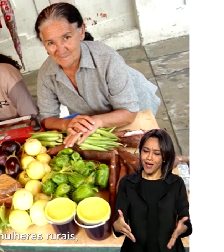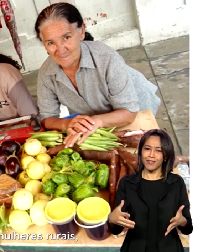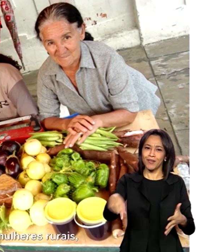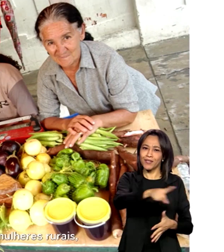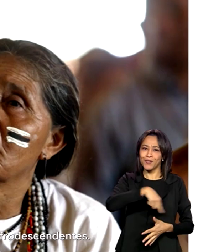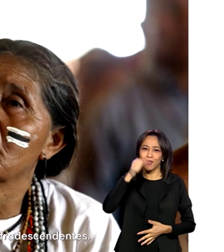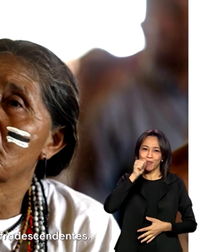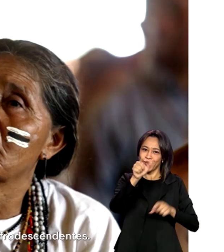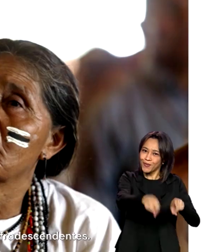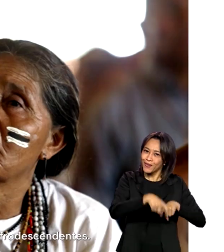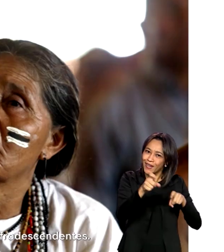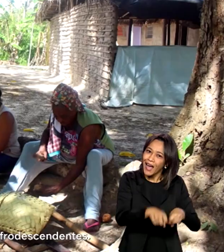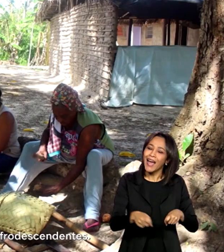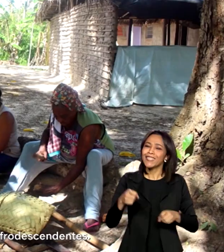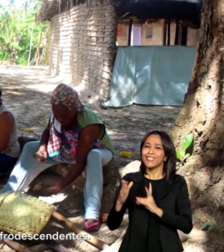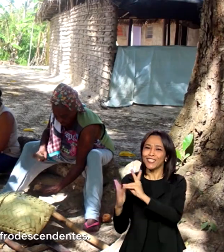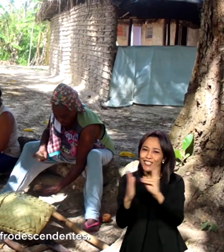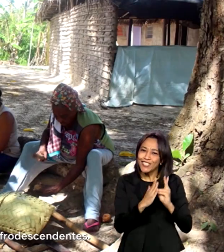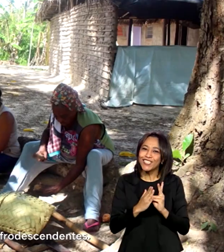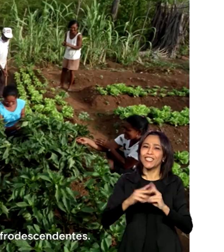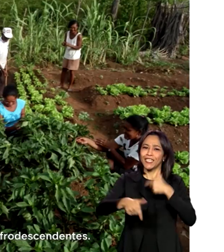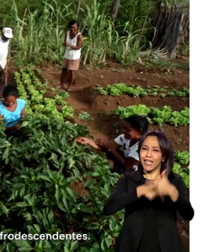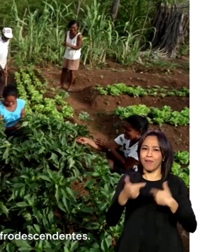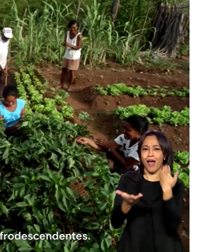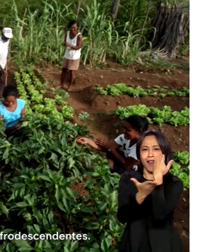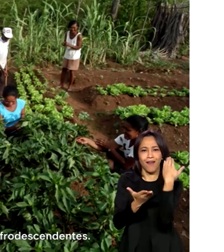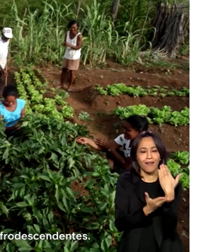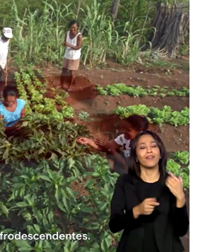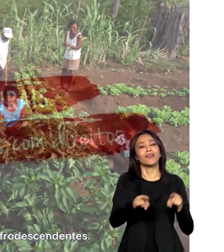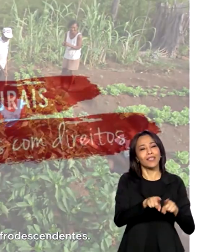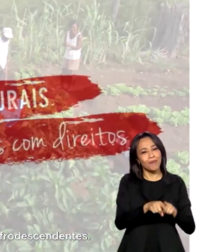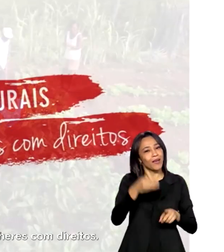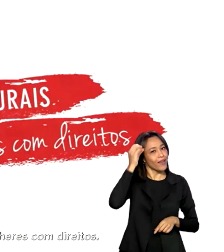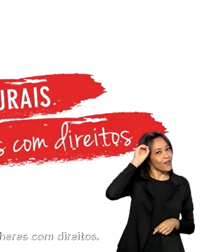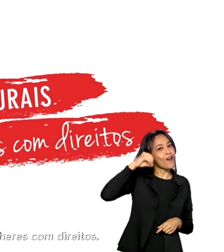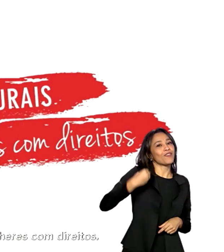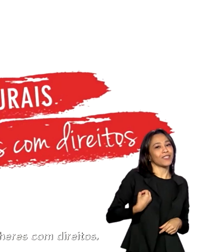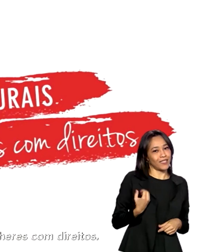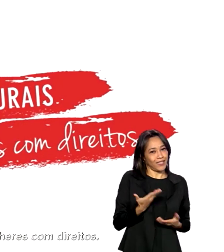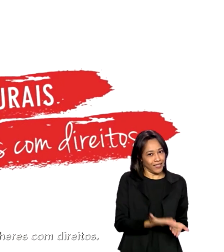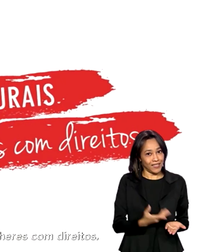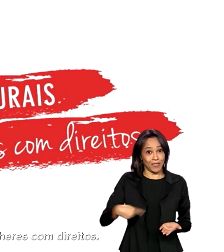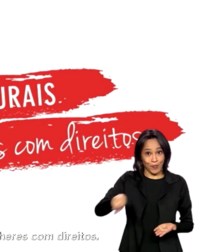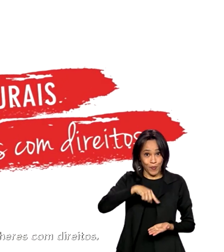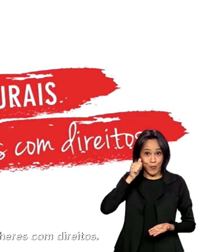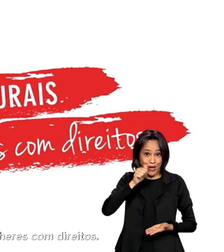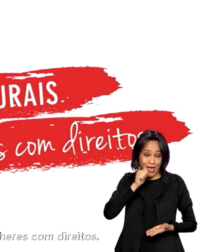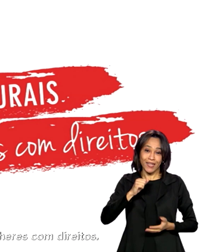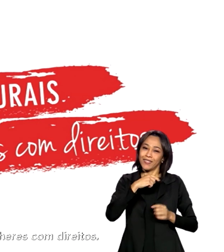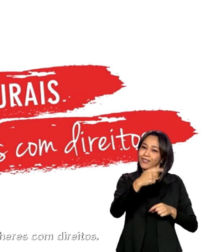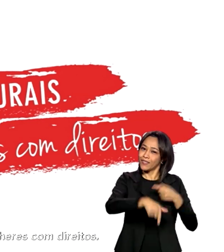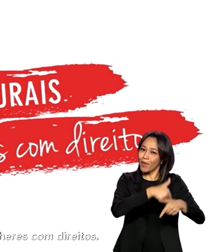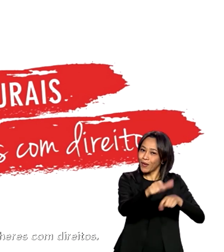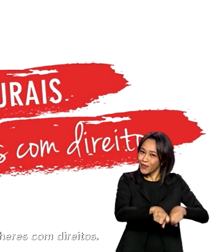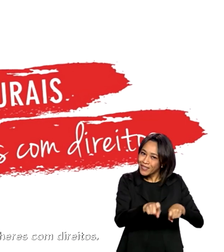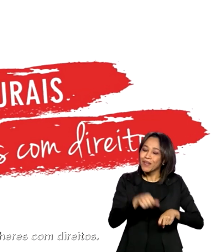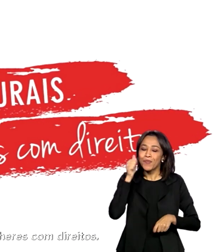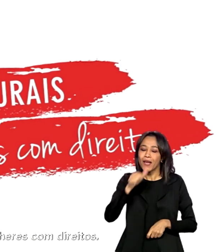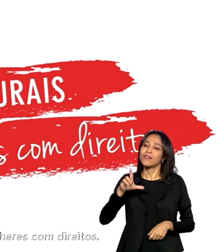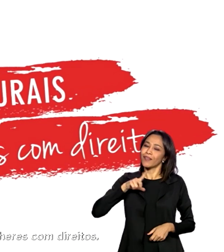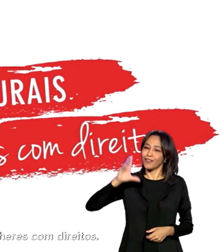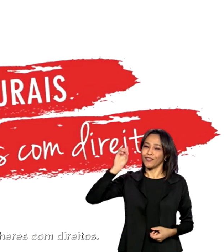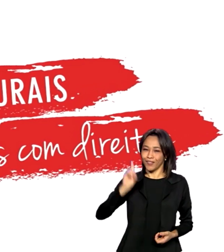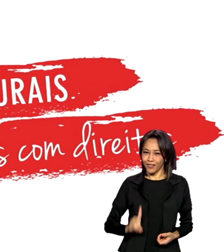das mulheres rurais, indígenas, extrativistas e afrodescendentes. Mulheres rurais, Mulheres com